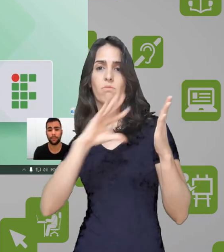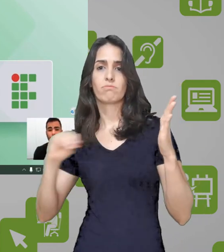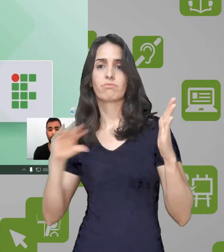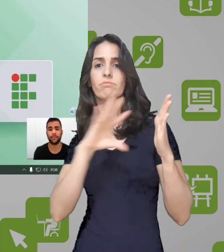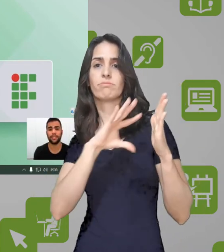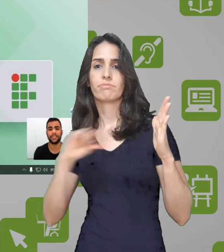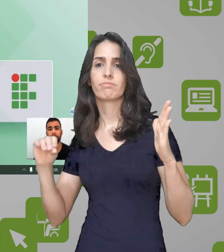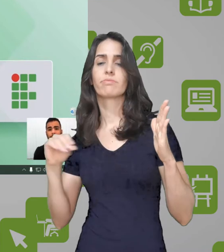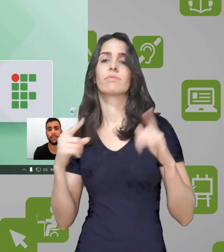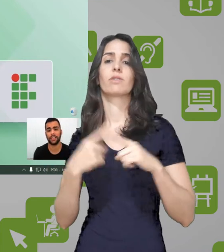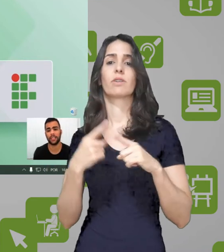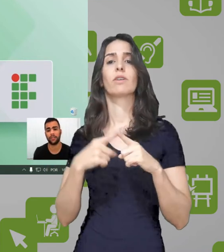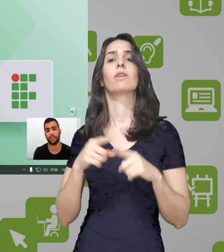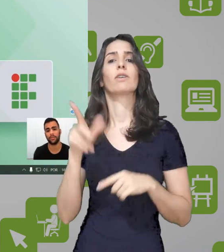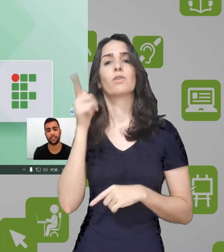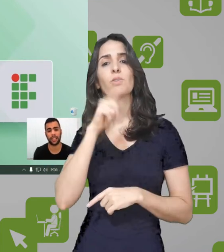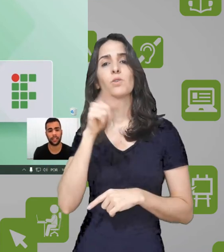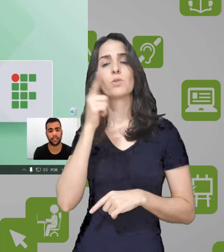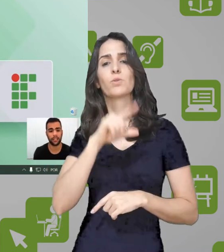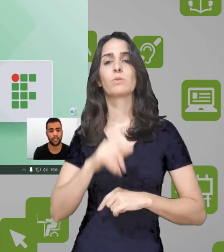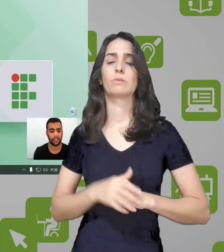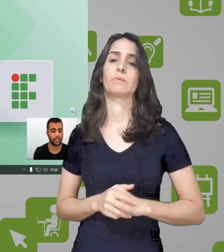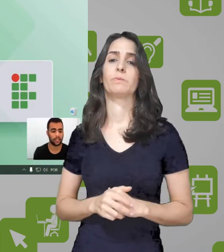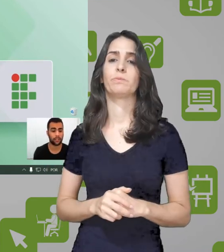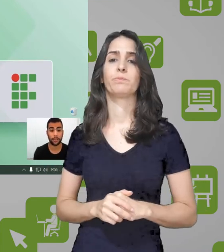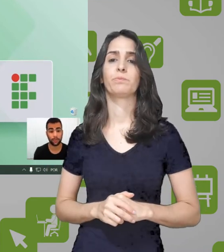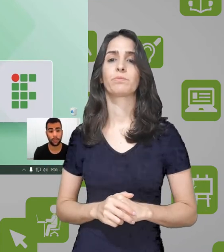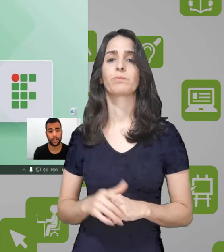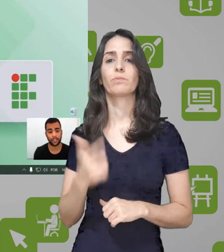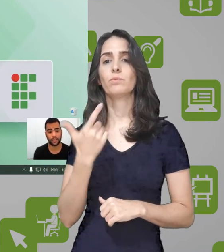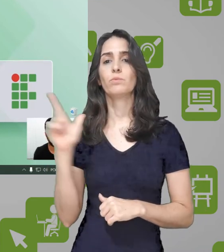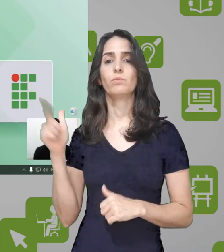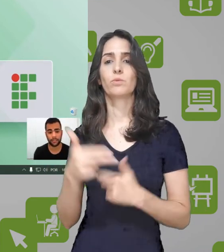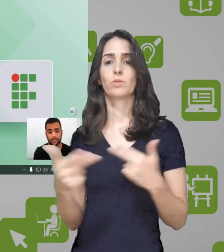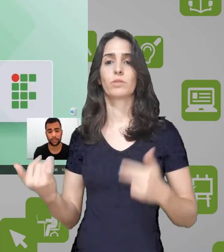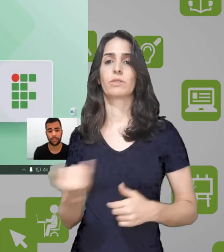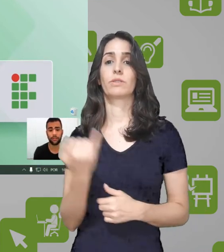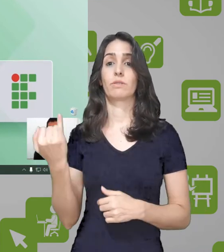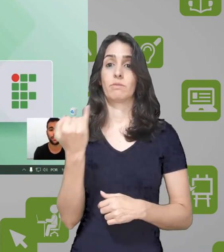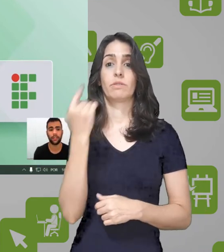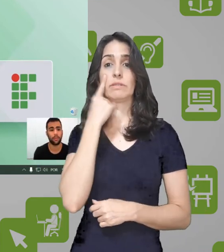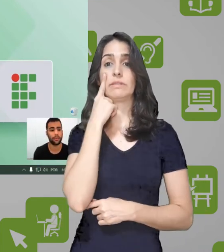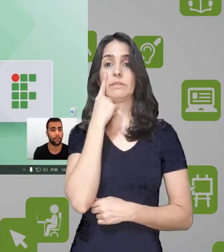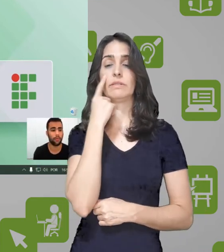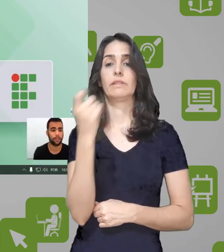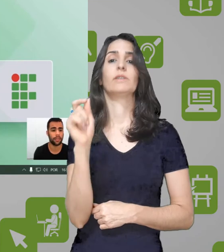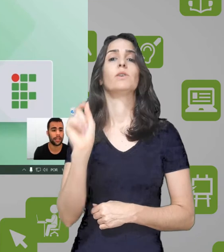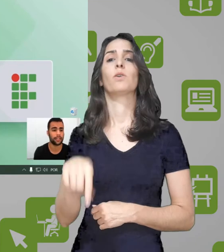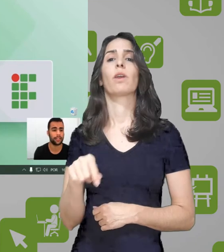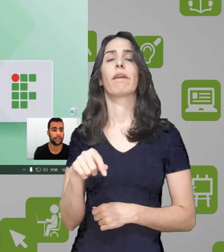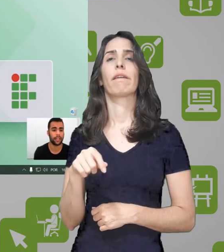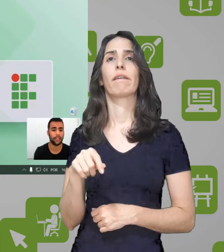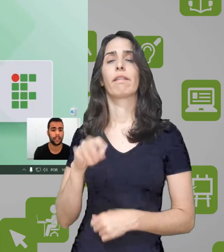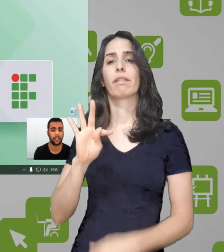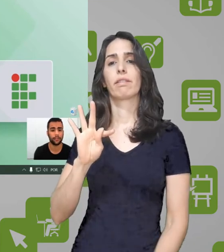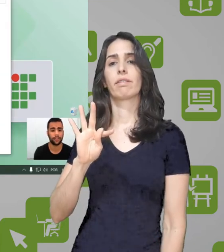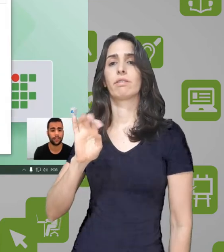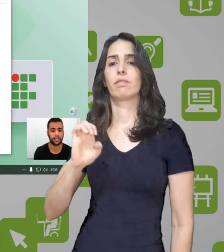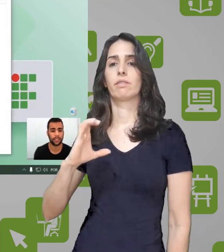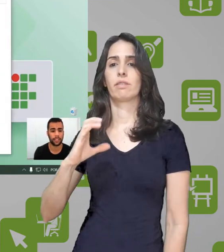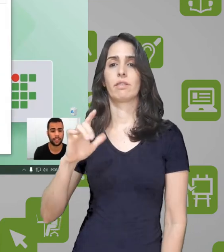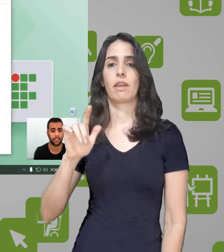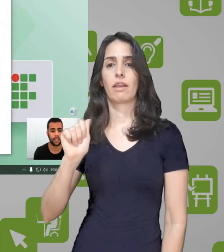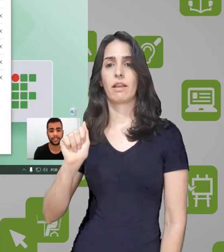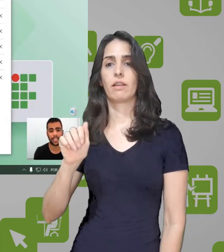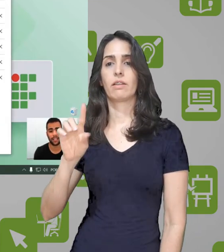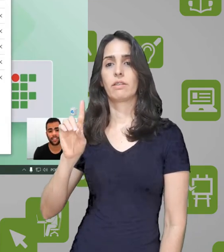esse programa vai ser minimizado para a sua tela, para a sua barra de tarefas. Outra coisa que tem como configurar também, que é muito